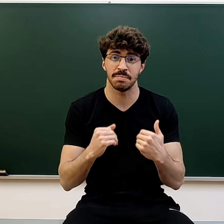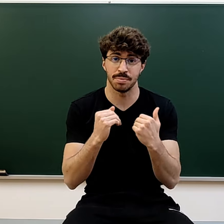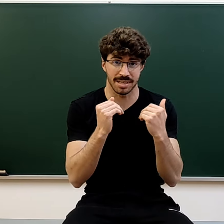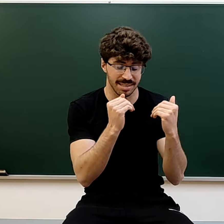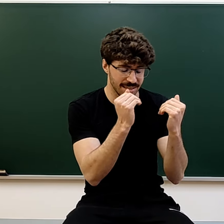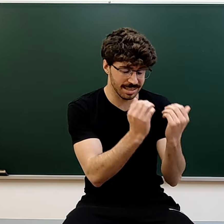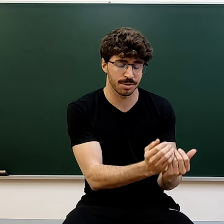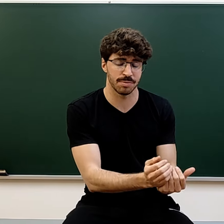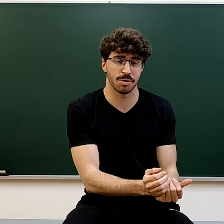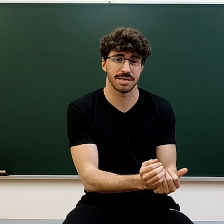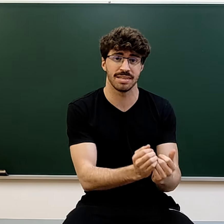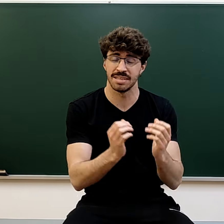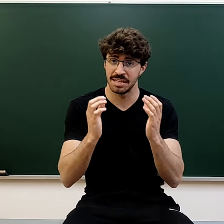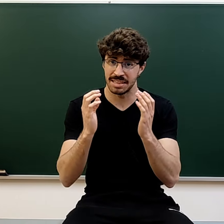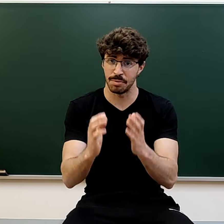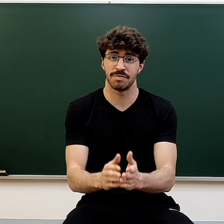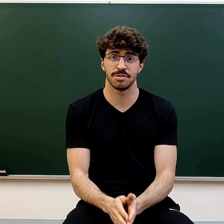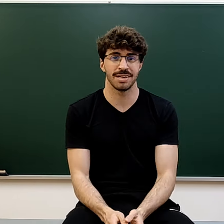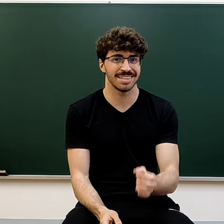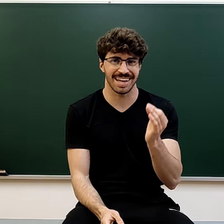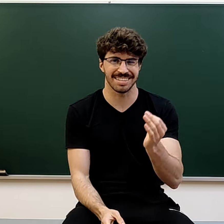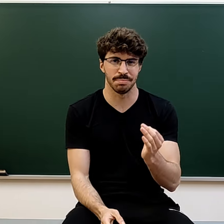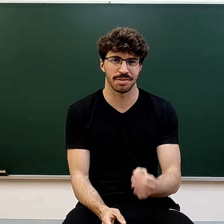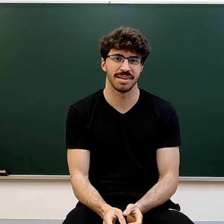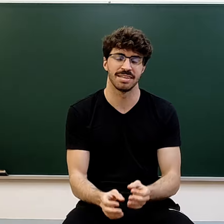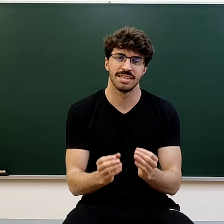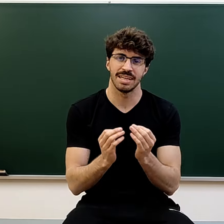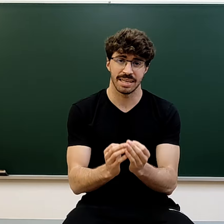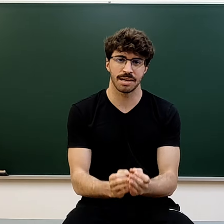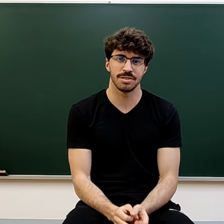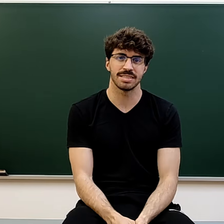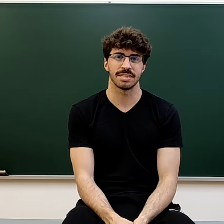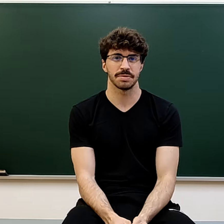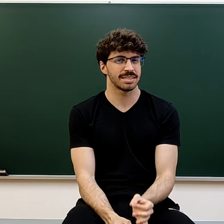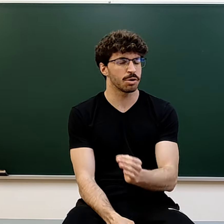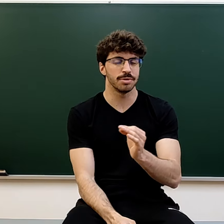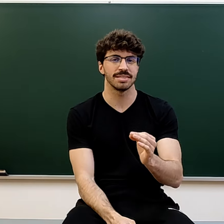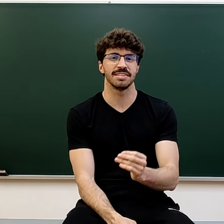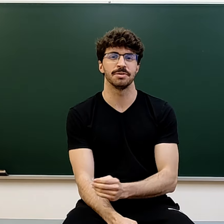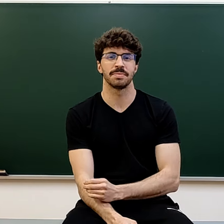porque esto que te voy a compartir te puede funcionar al 100%. ¿Y en qué consiste? Es algo muy sencillo.